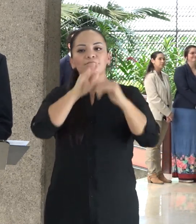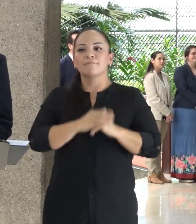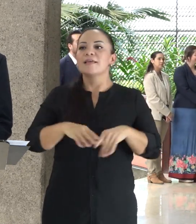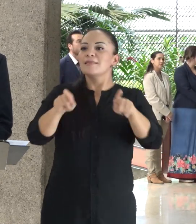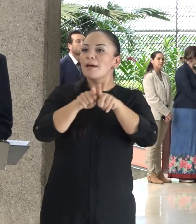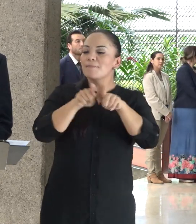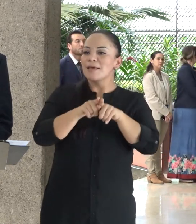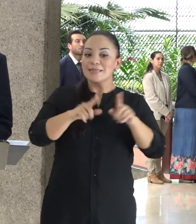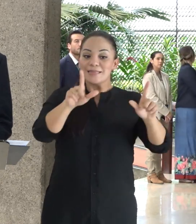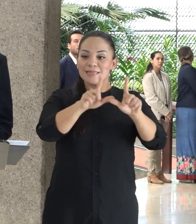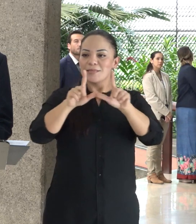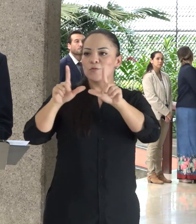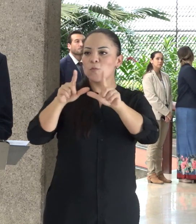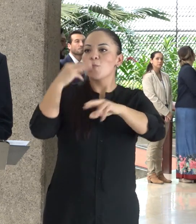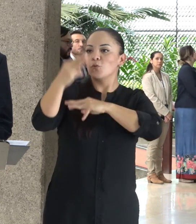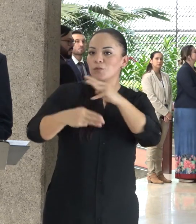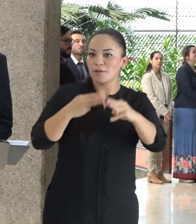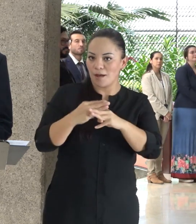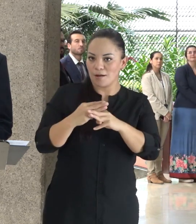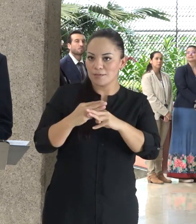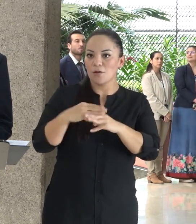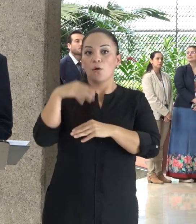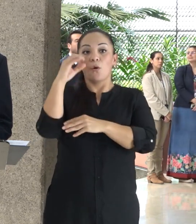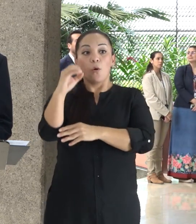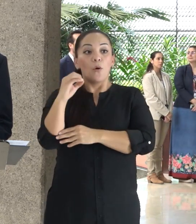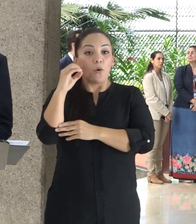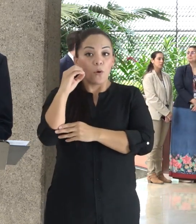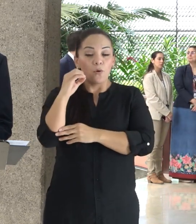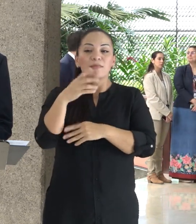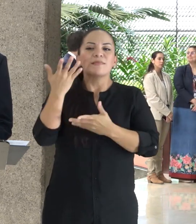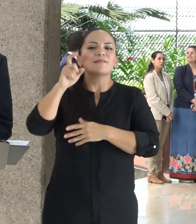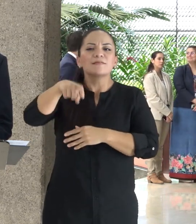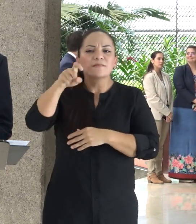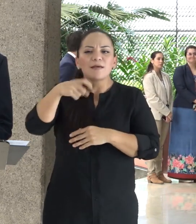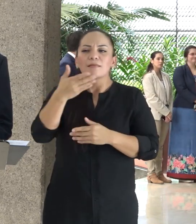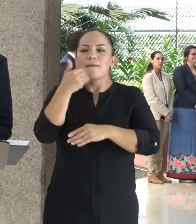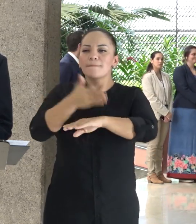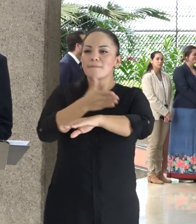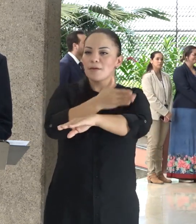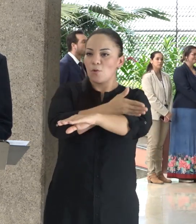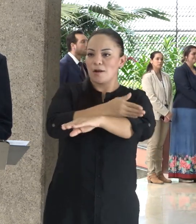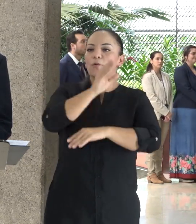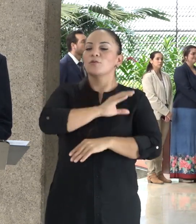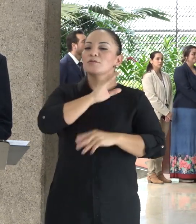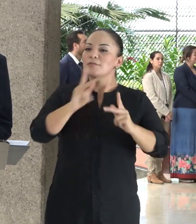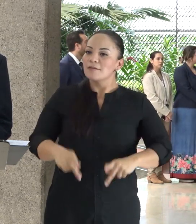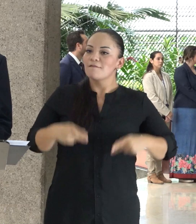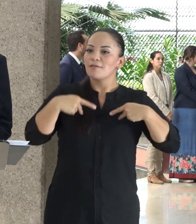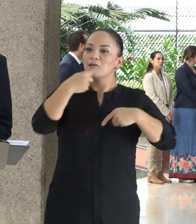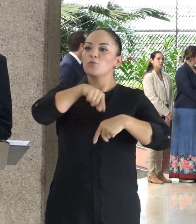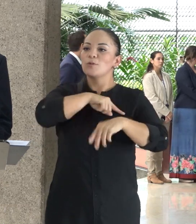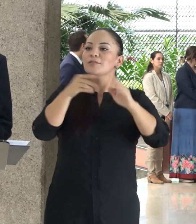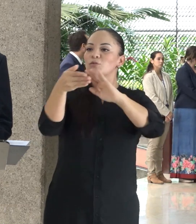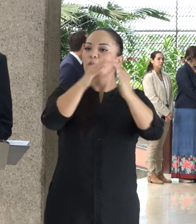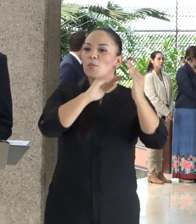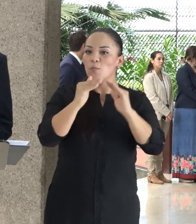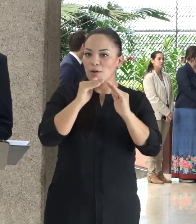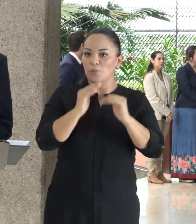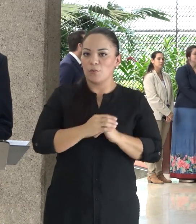mundiales, o en la necesidad de mejorar las condiciones de vida de nuestro pueblo,